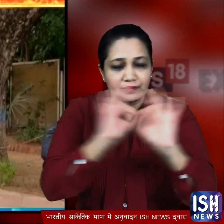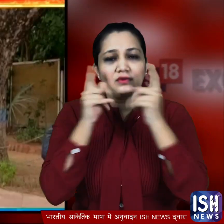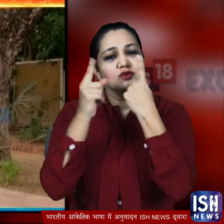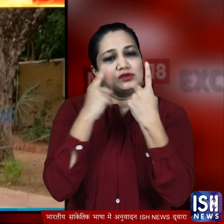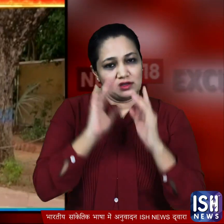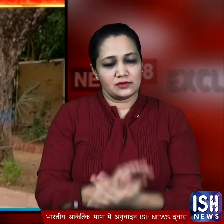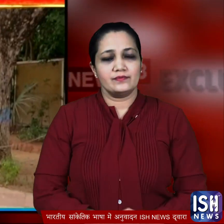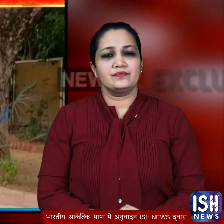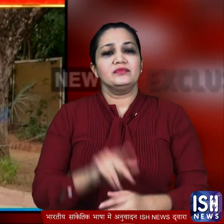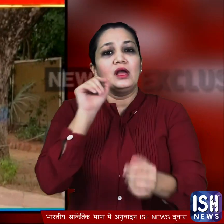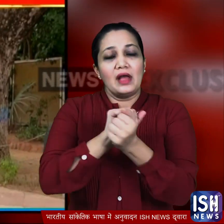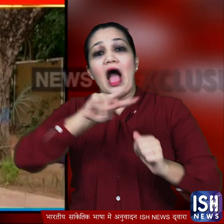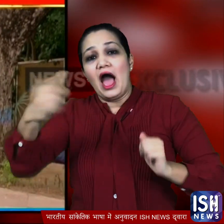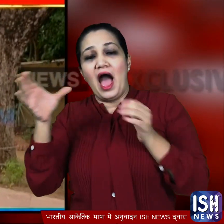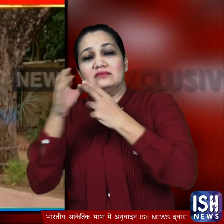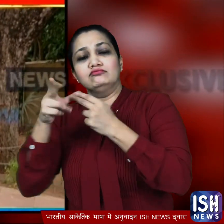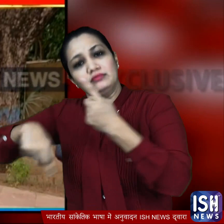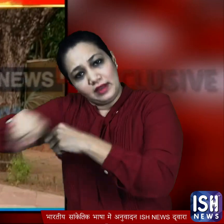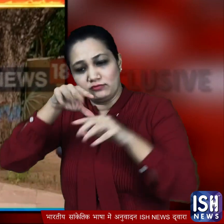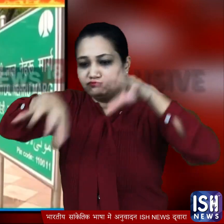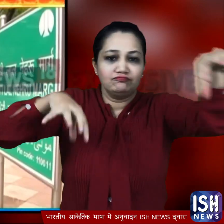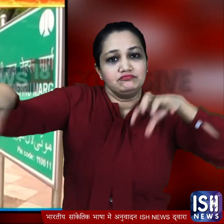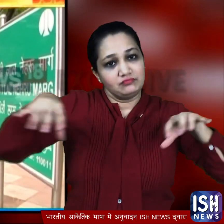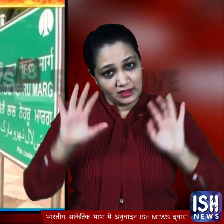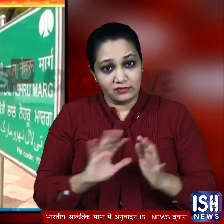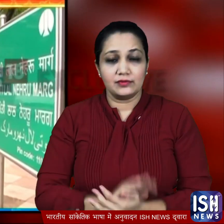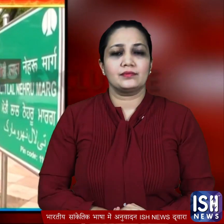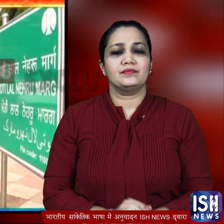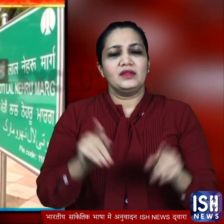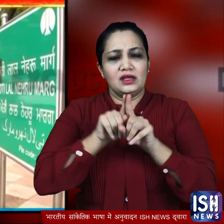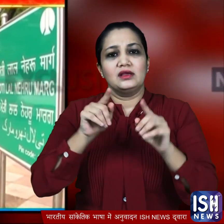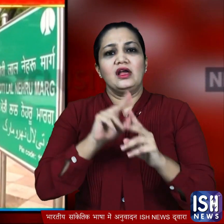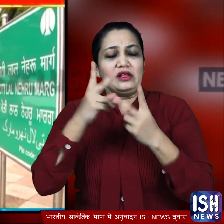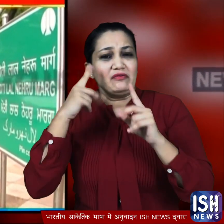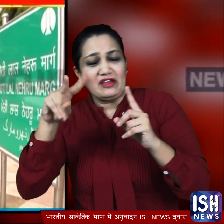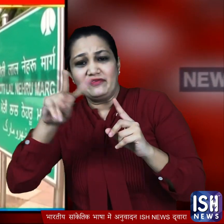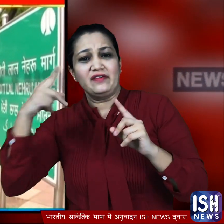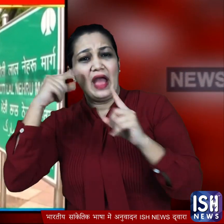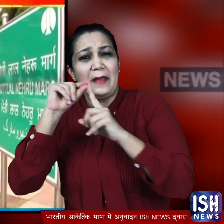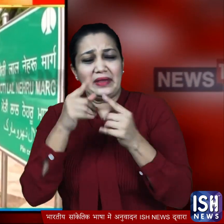पुलिस के अलावा अर्थसैनिक बल भी कई जगों पर तैनात किये गए यहां तक की वी वी आईपी इलाकों में भी कोई रियायत नहीं बरती गई